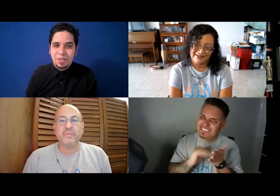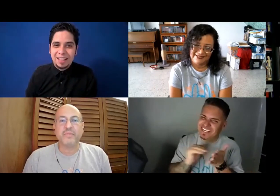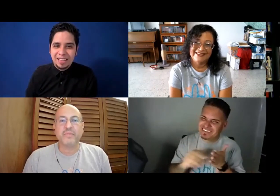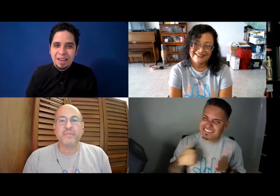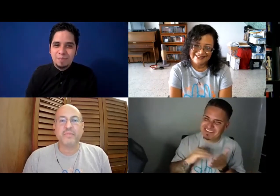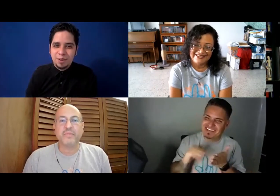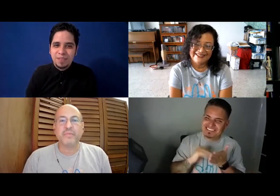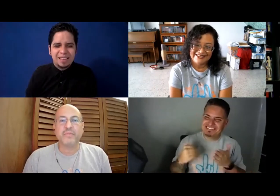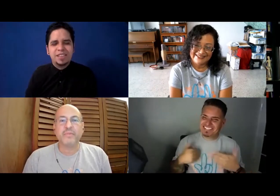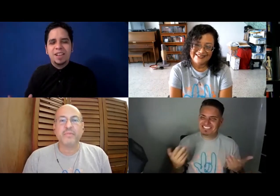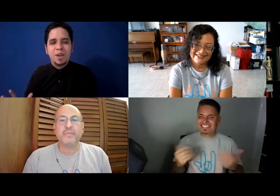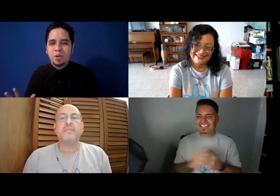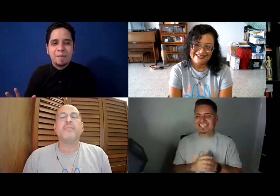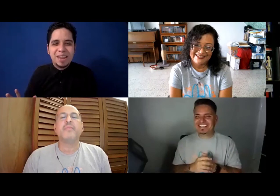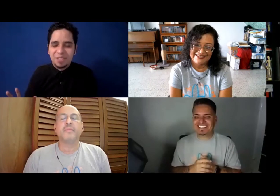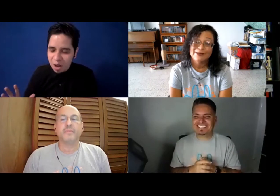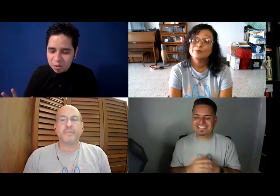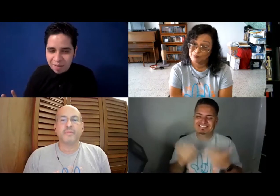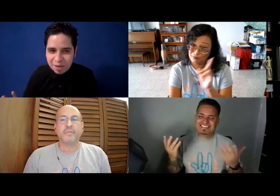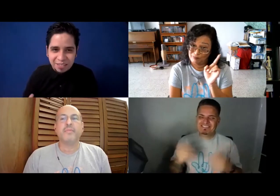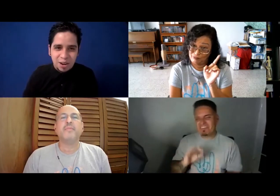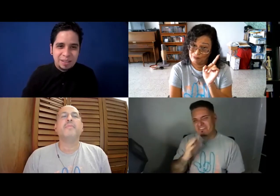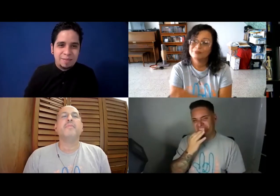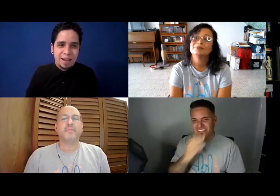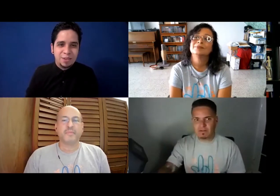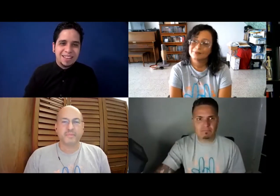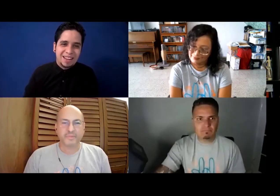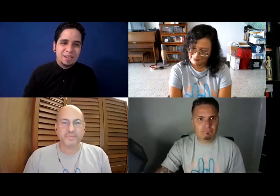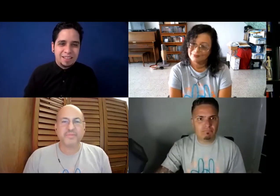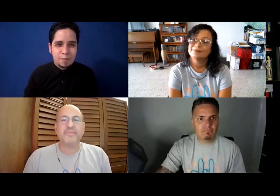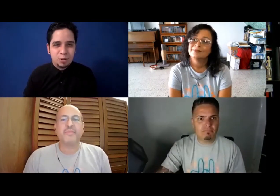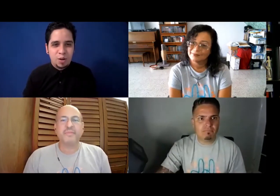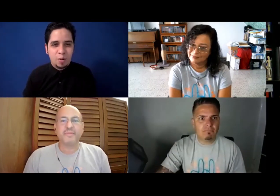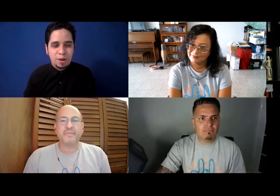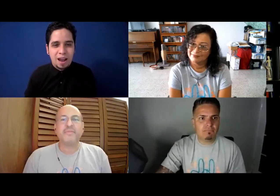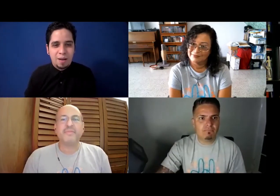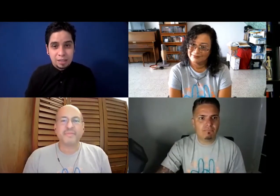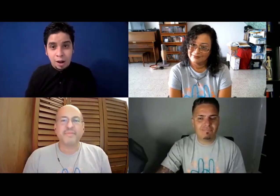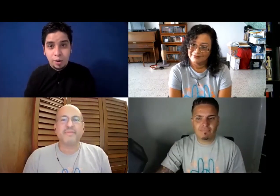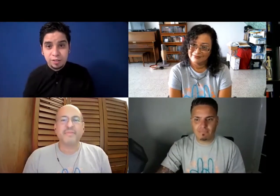del tiempo. Yo sé que son excusas mías, son excusas mías, tengo que meterlo realmente, así que pronto voy a trabajar con eso.